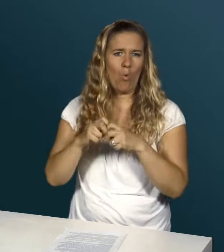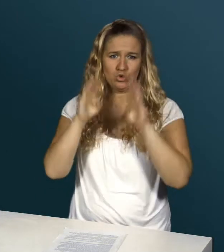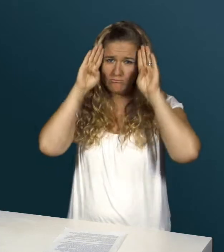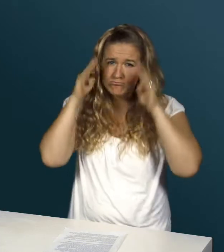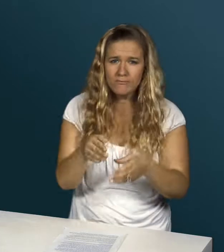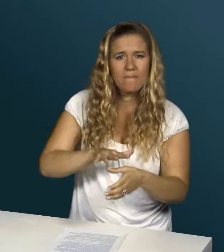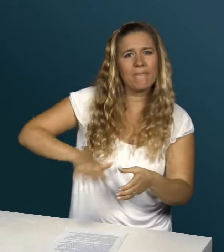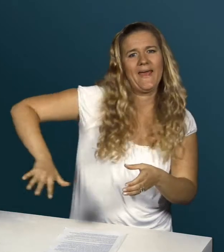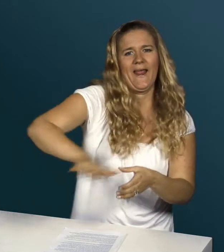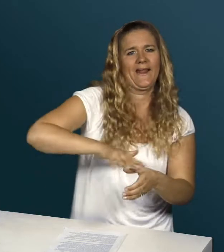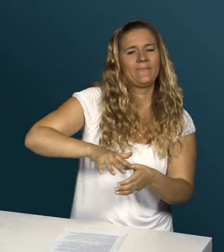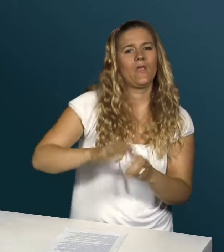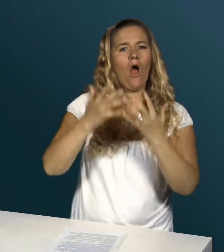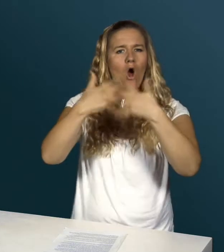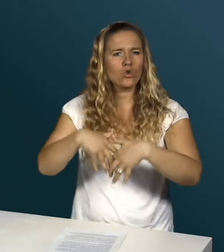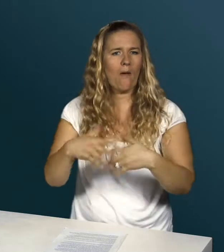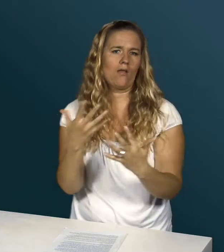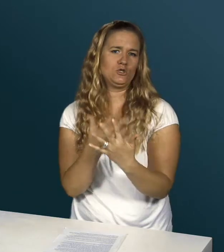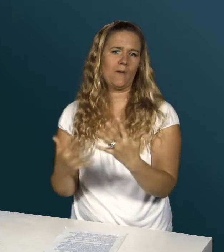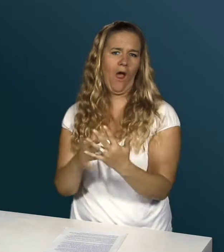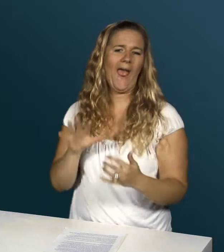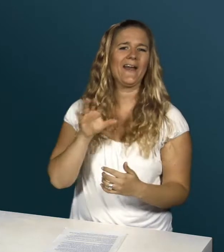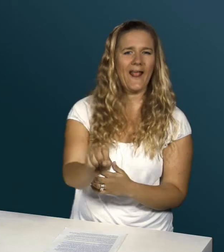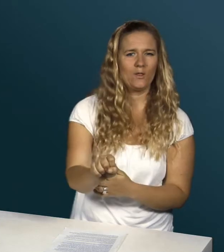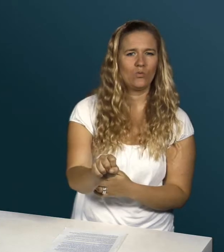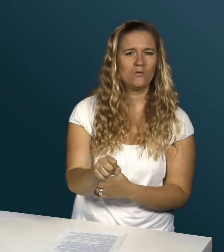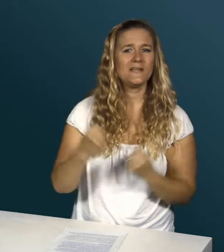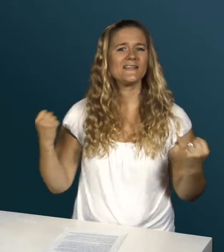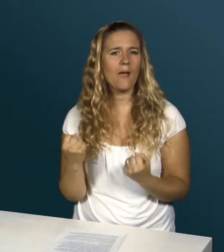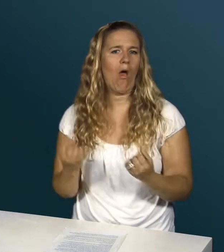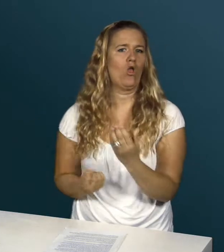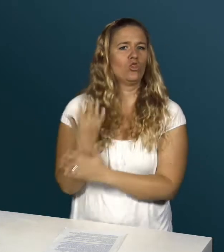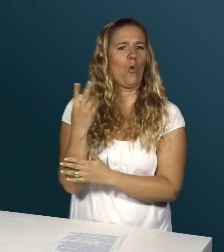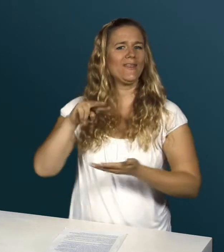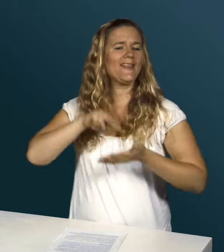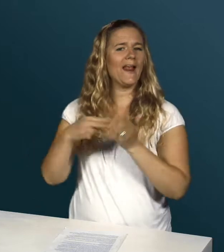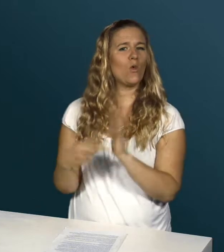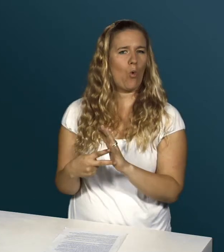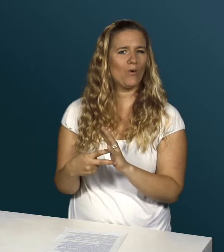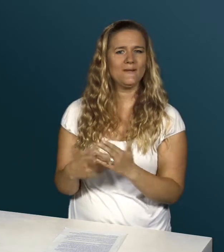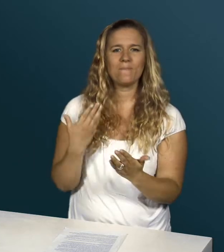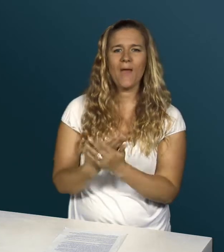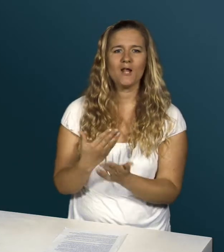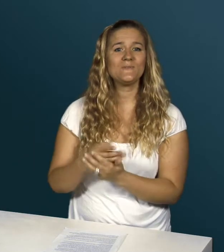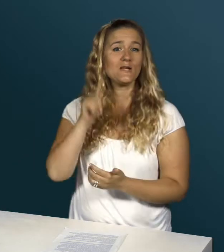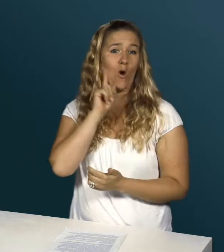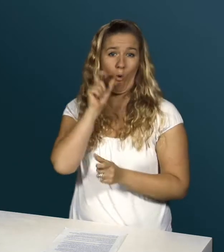Er forscht vor allem im Bereich der automatischen Spracherkennung. Er hat zum Beispiel eine Technologie entwickelt,